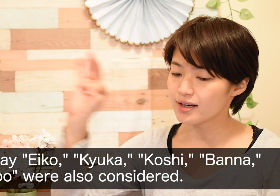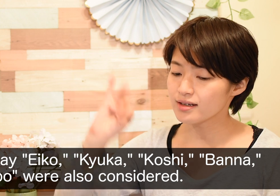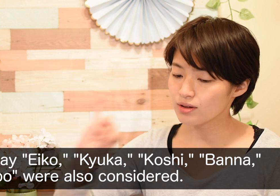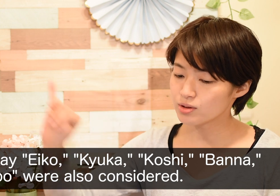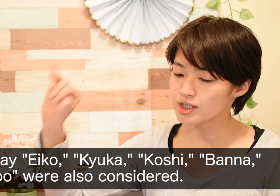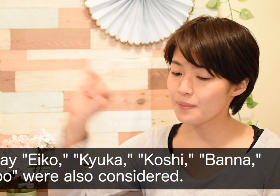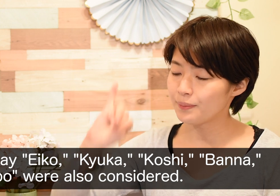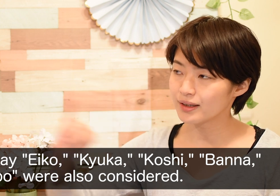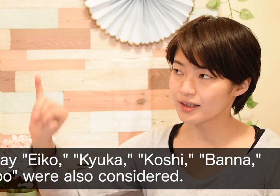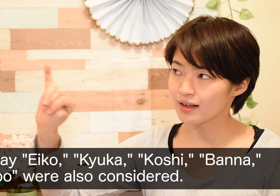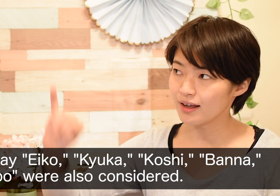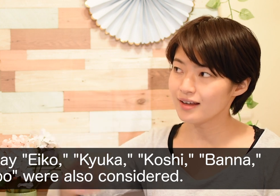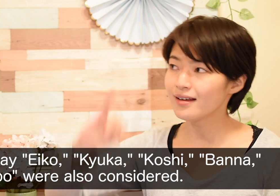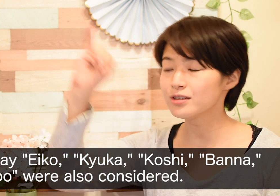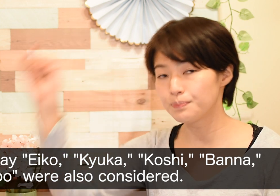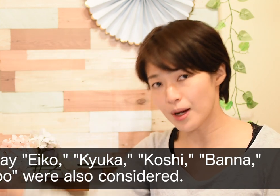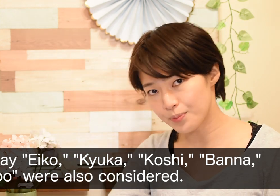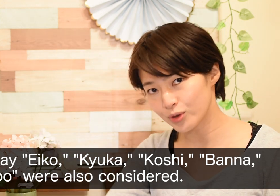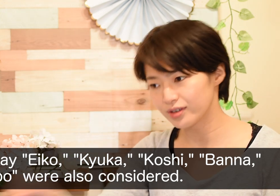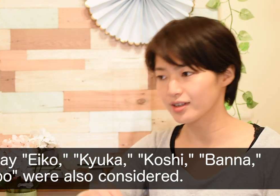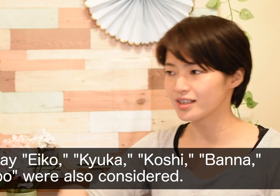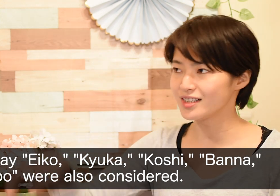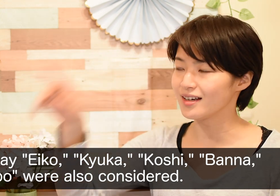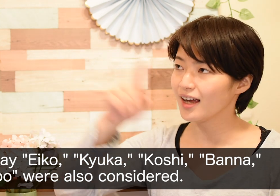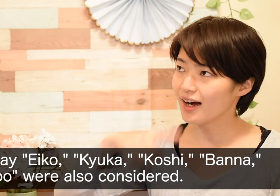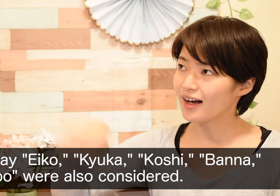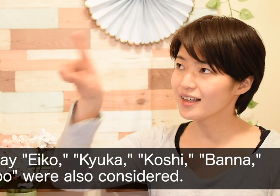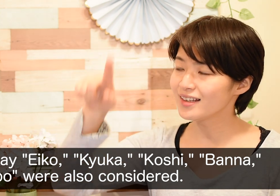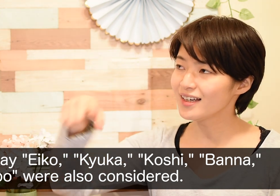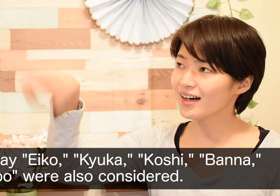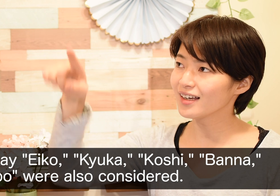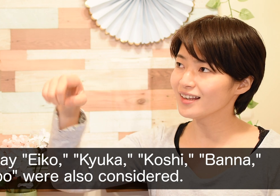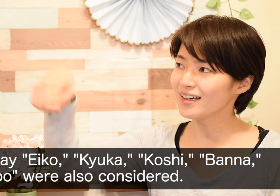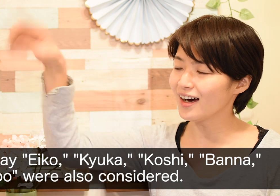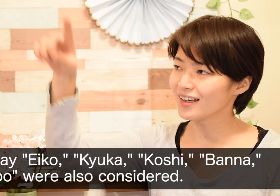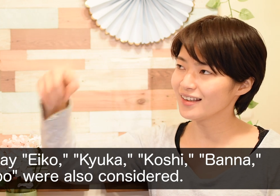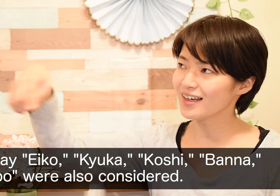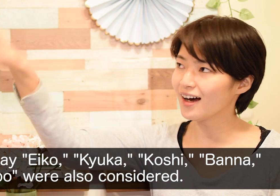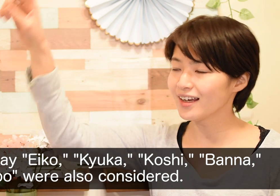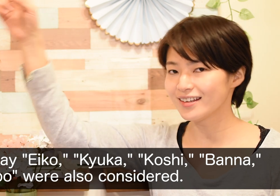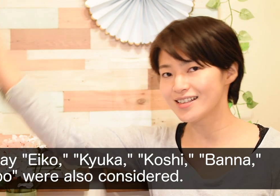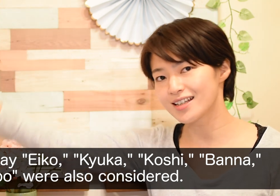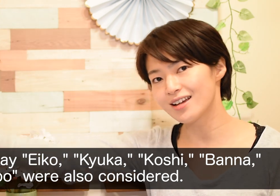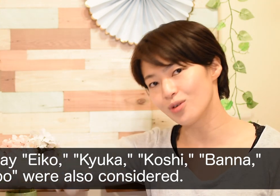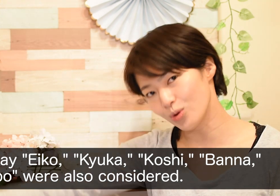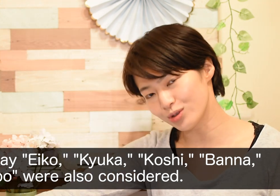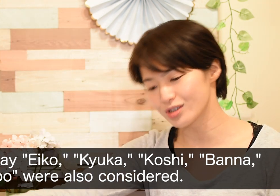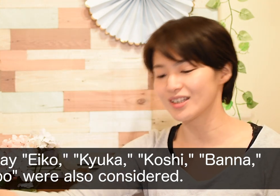か、こうし、ばんな、and、ばんぽう形で、あげて、あげて、あげて、あげて、あげ落とす